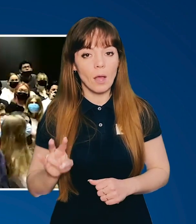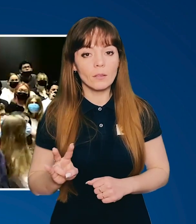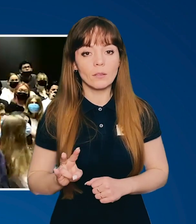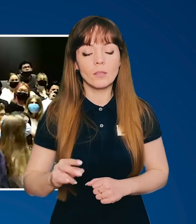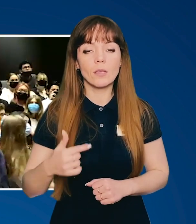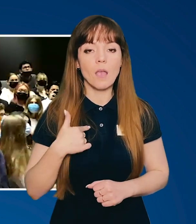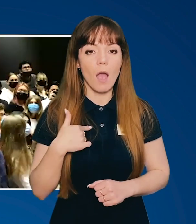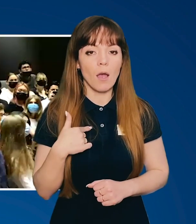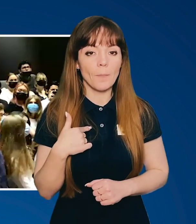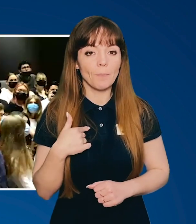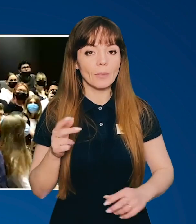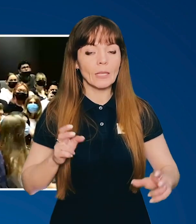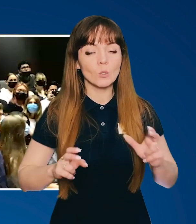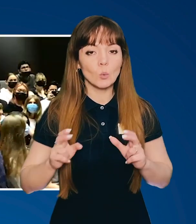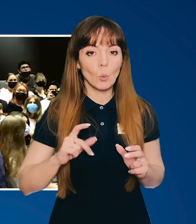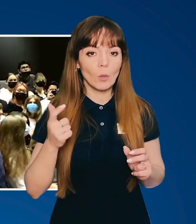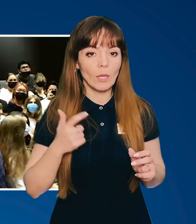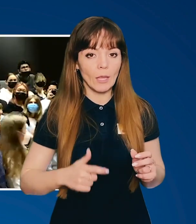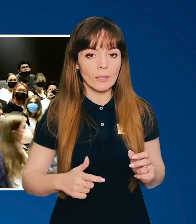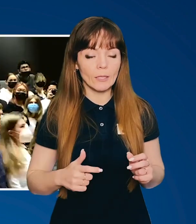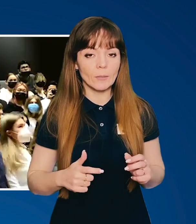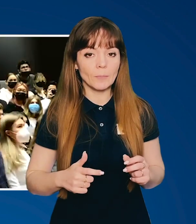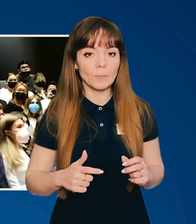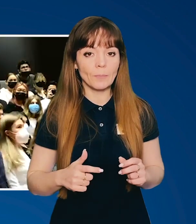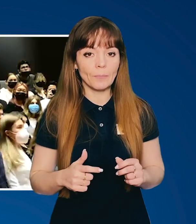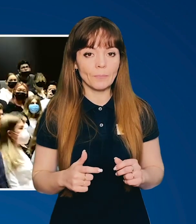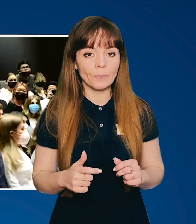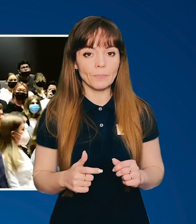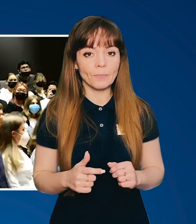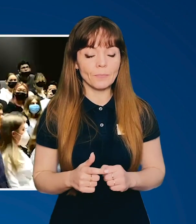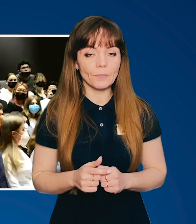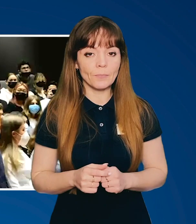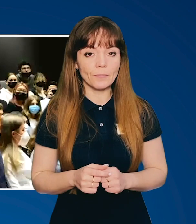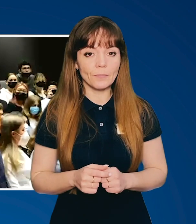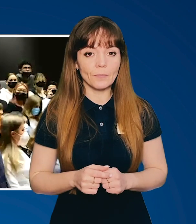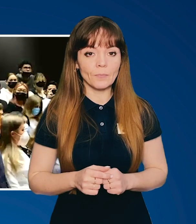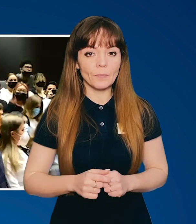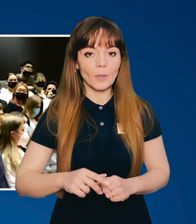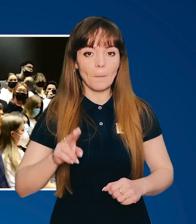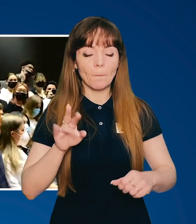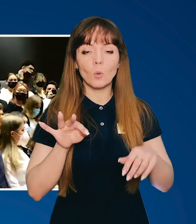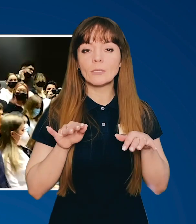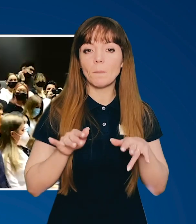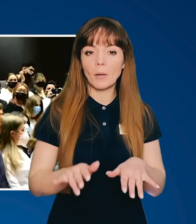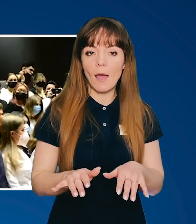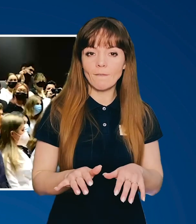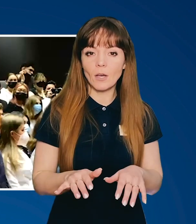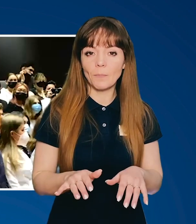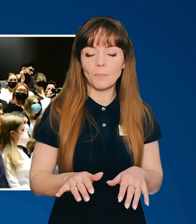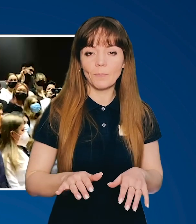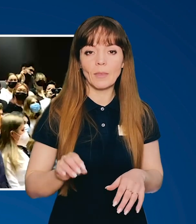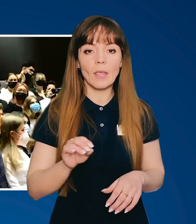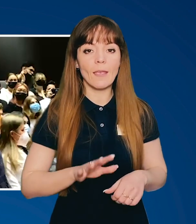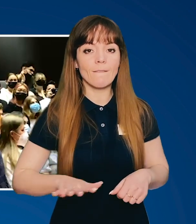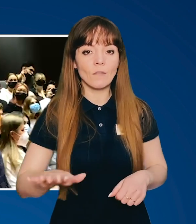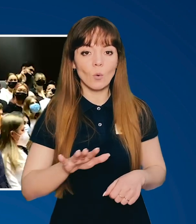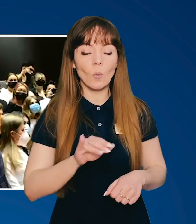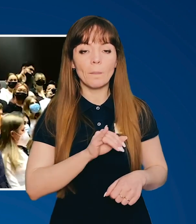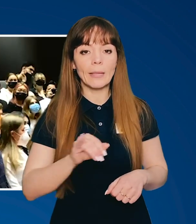Я студент МА по справах Європи